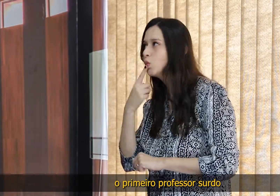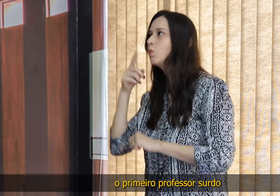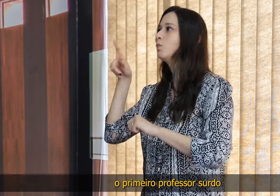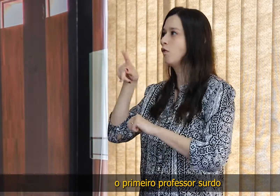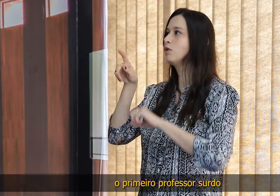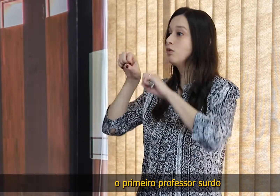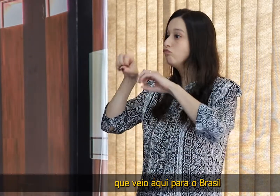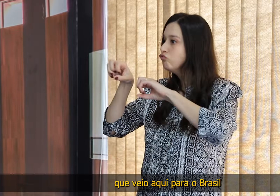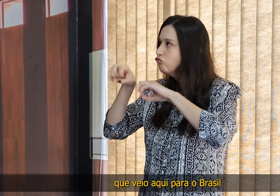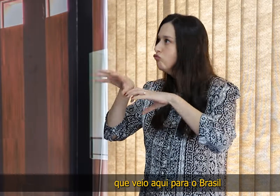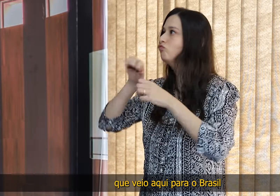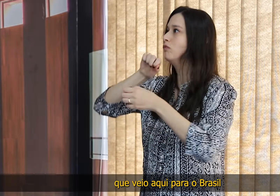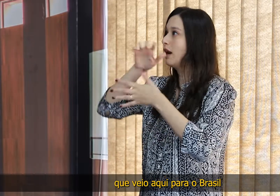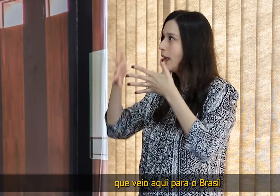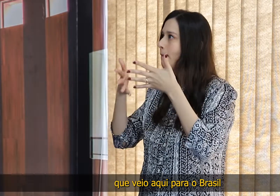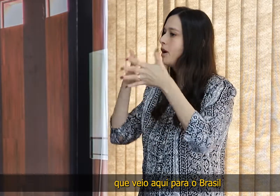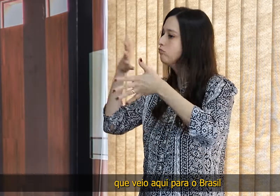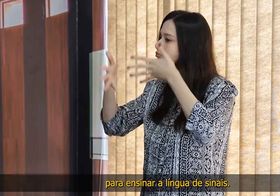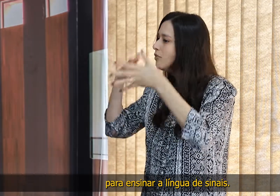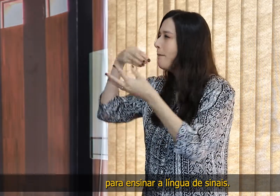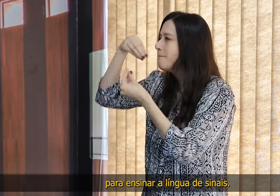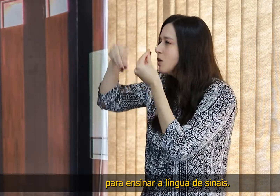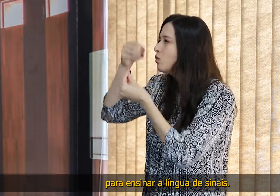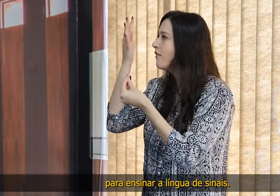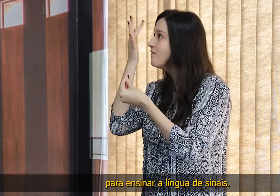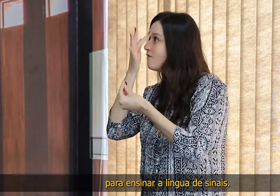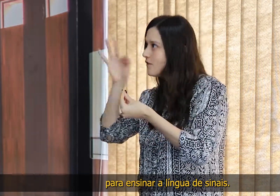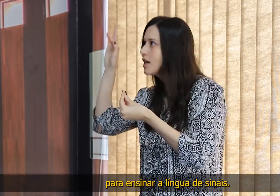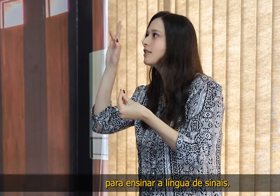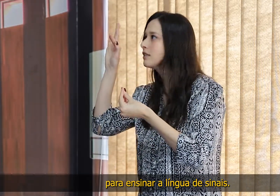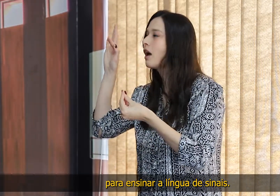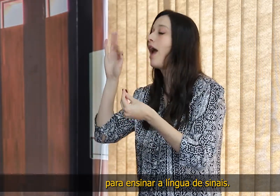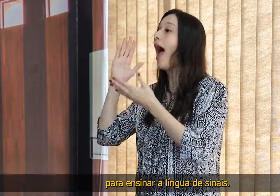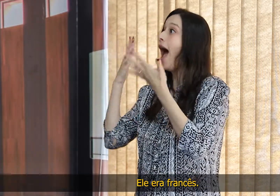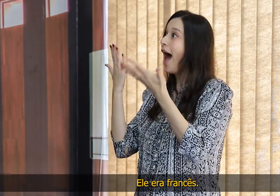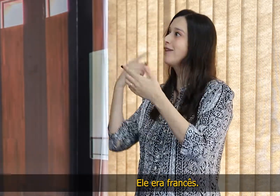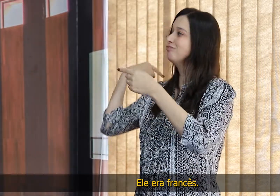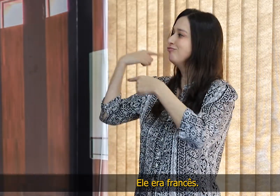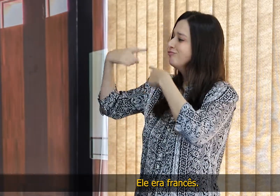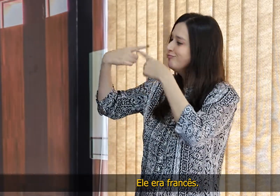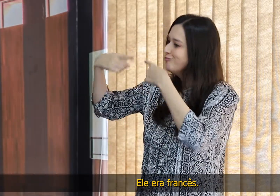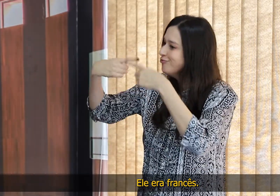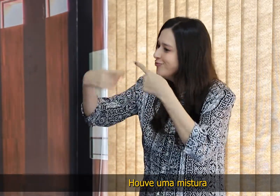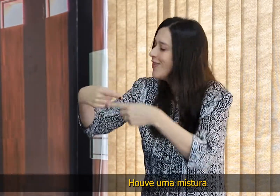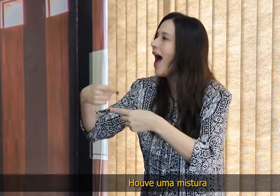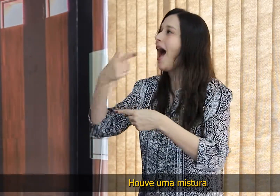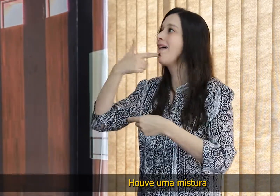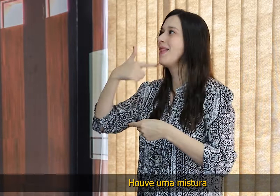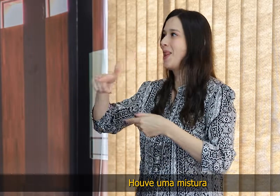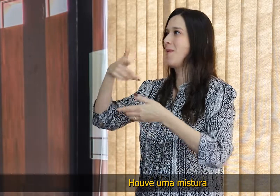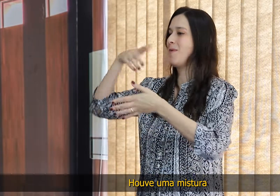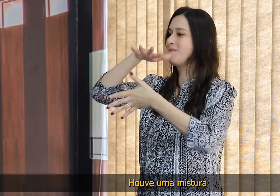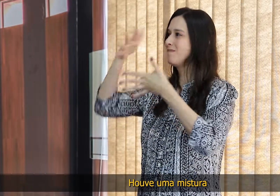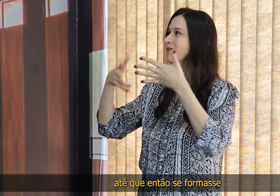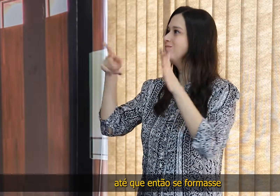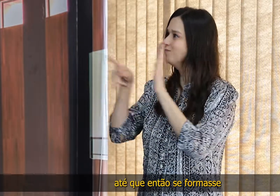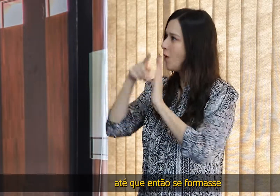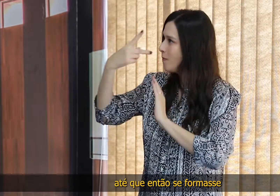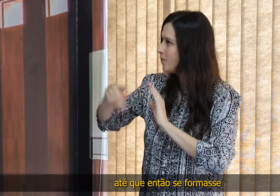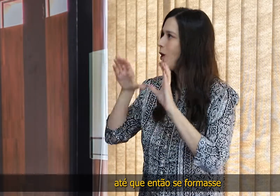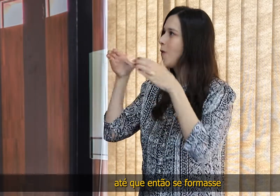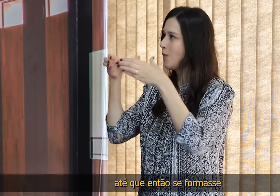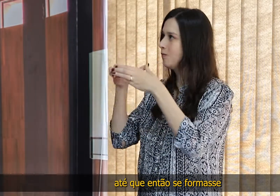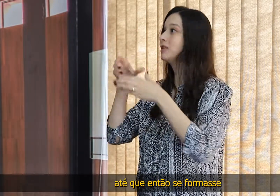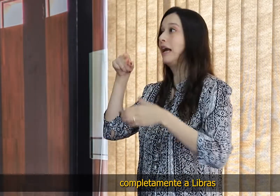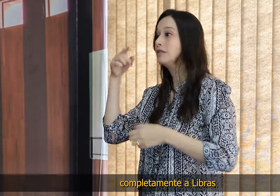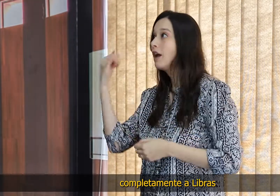primeiro professor surdo que veio aqui para o Brasil para ensinar a língua de sinais. Ele era francês, houve uma mistura, até que